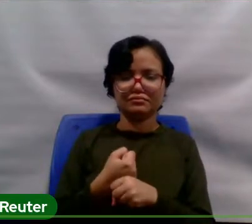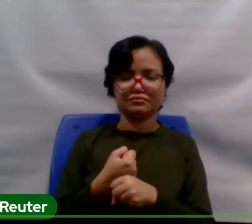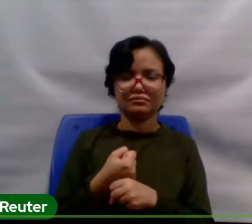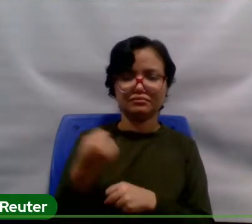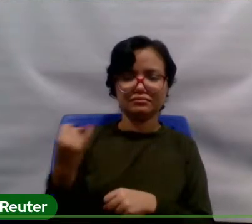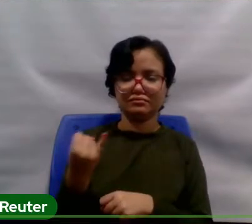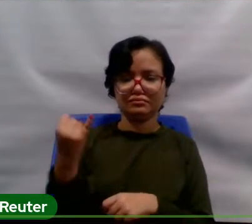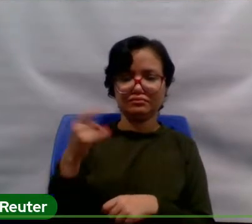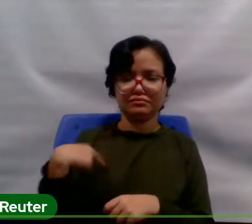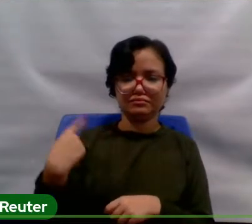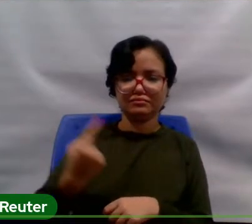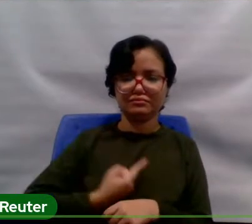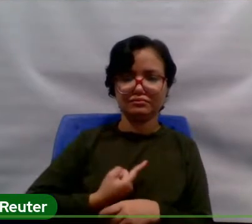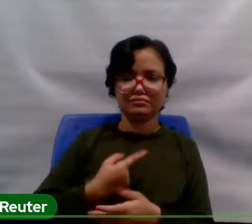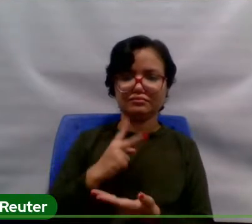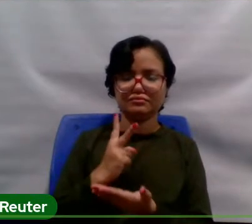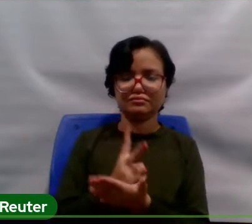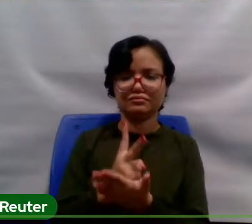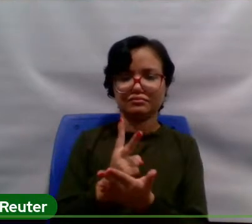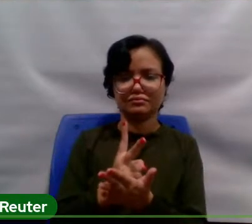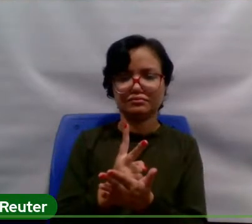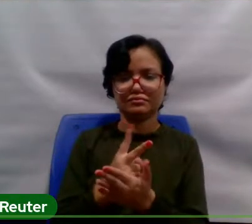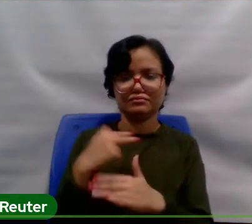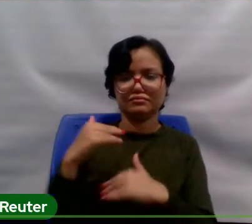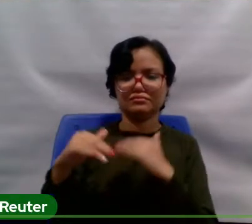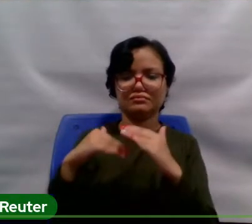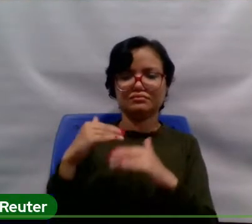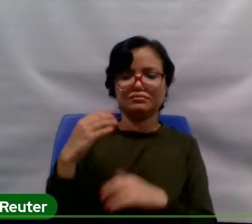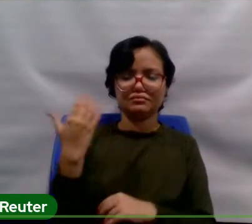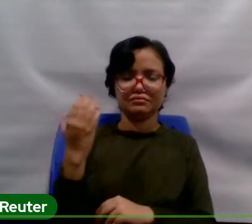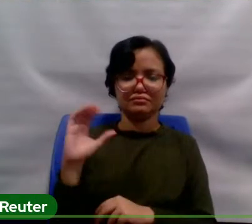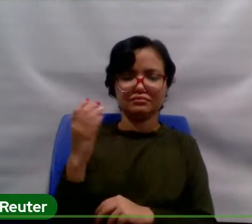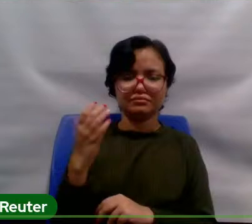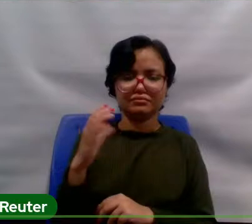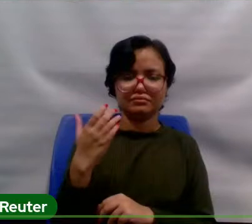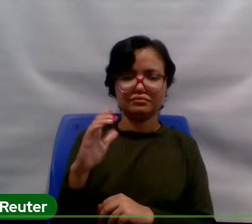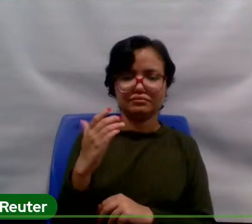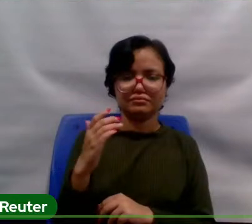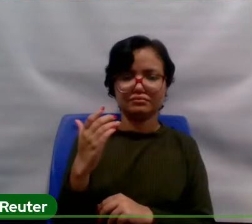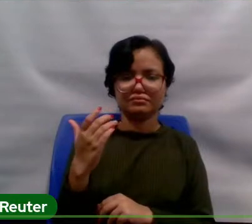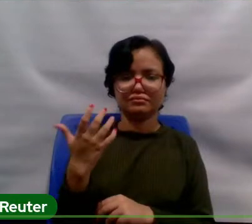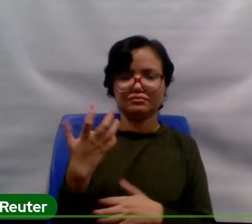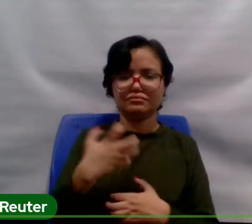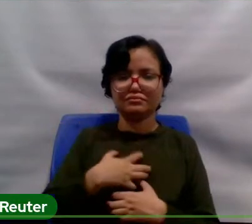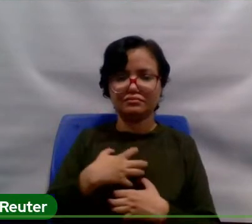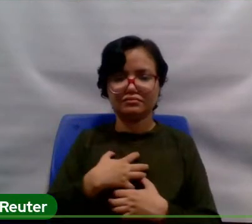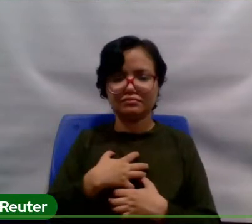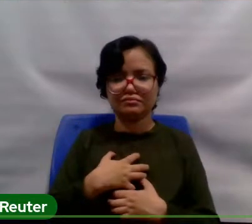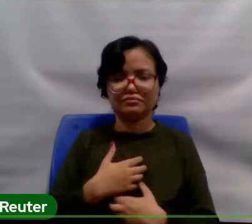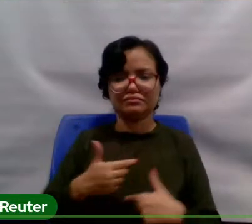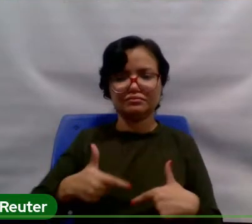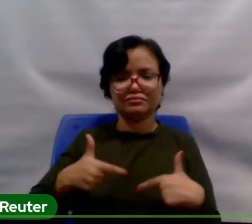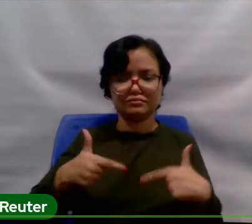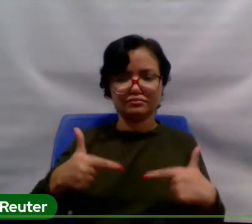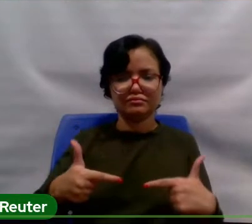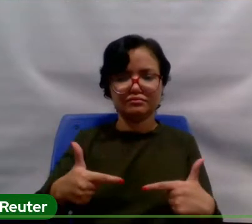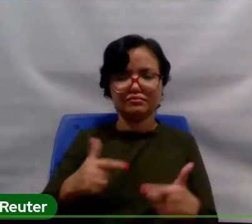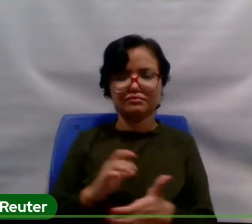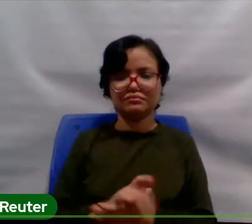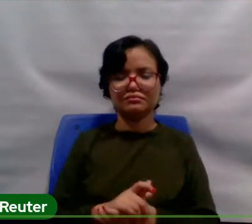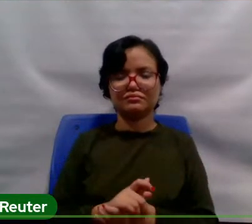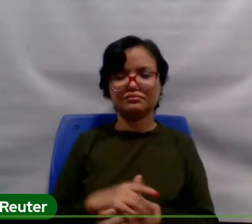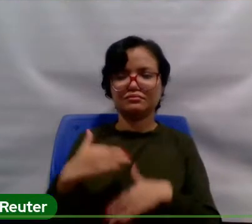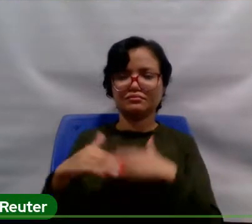para a gente continuar desenvolvendo ciência, né? Como uma forma de resistência e desenvolvimento